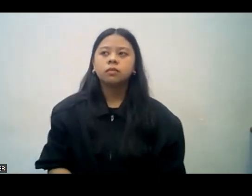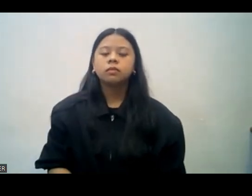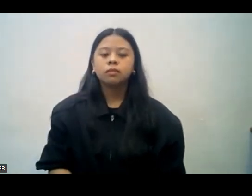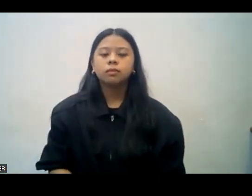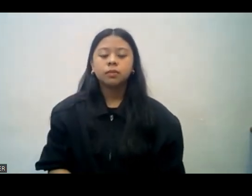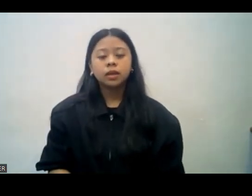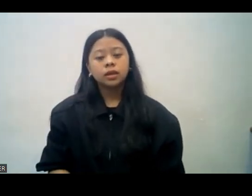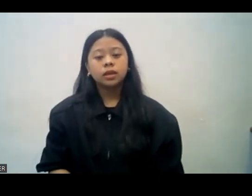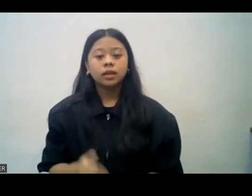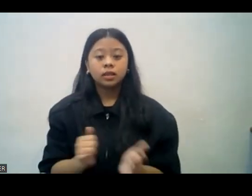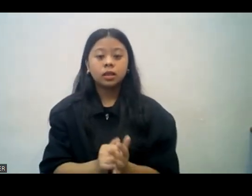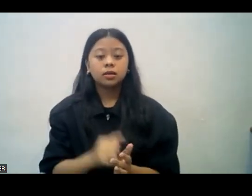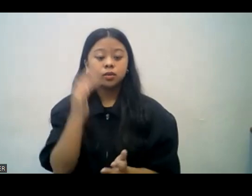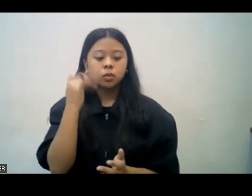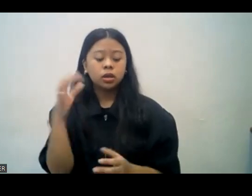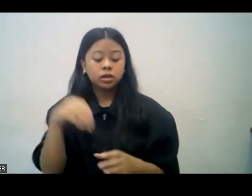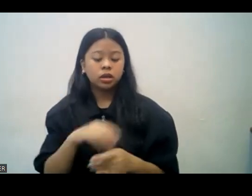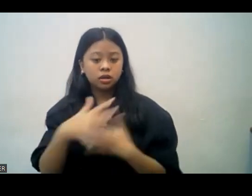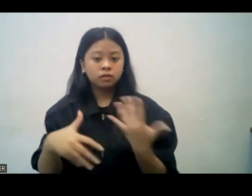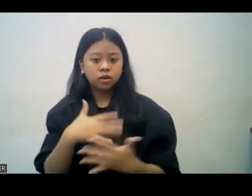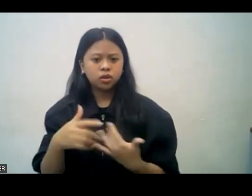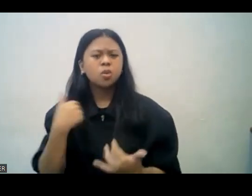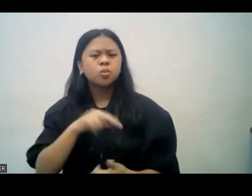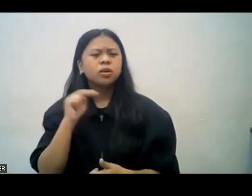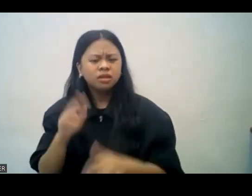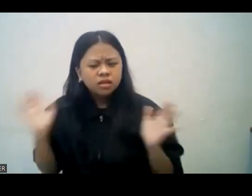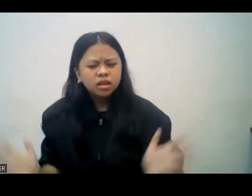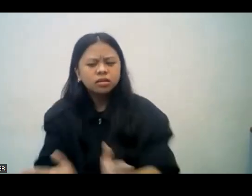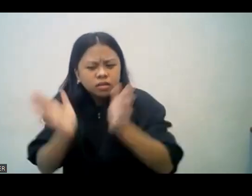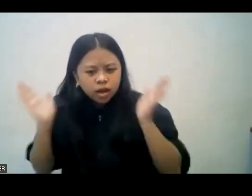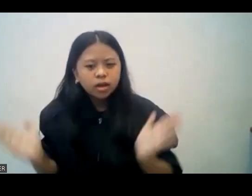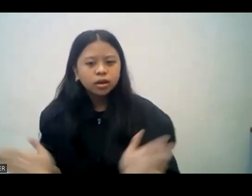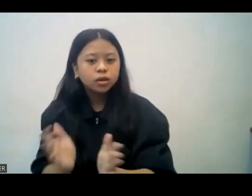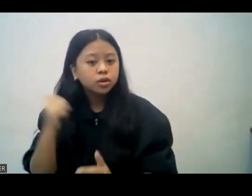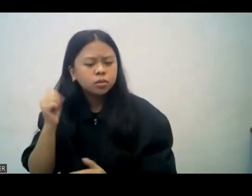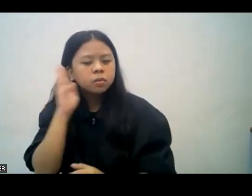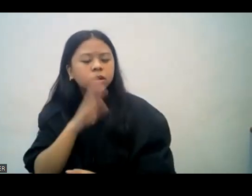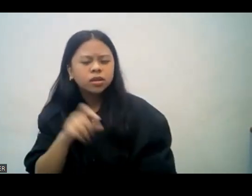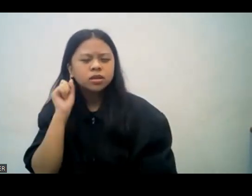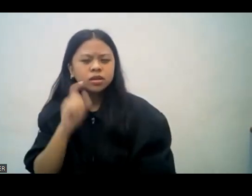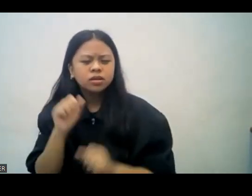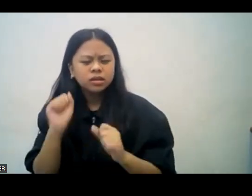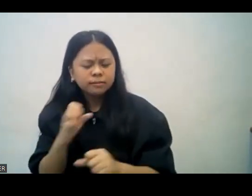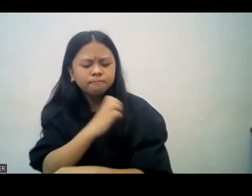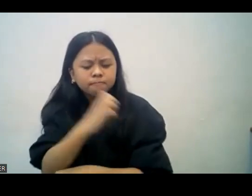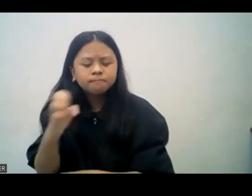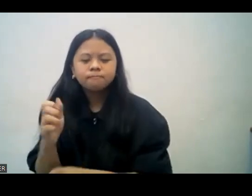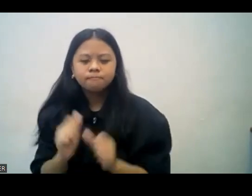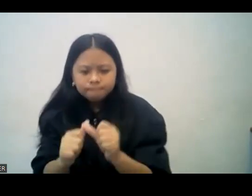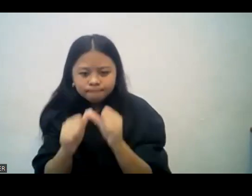Kaya minsan po sa loob ng fellowship, kinakailangan natin himukin yung ibang tao, yung ibang kapatid na mag-evangelize.